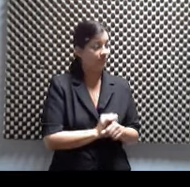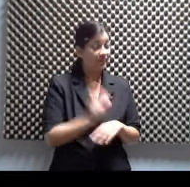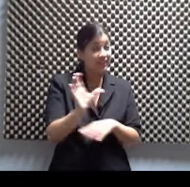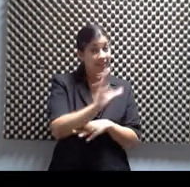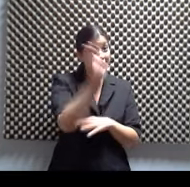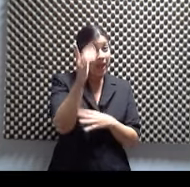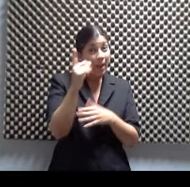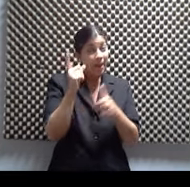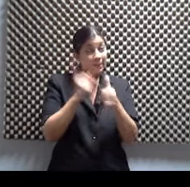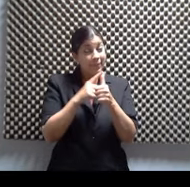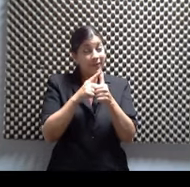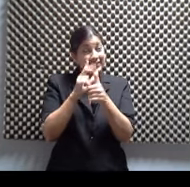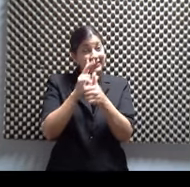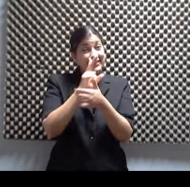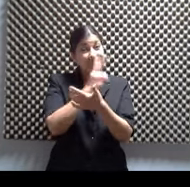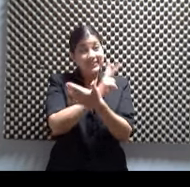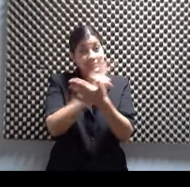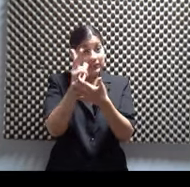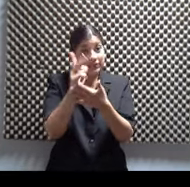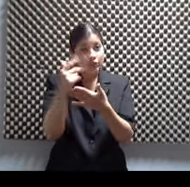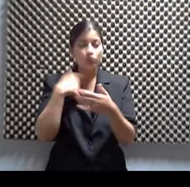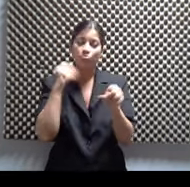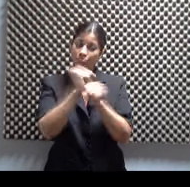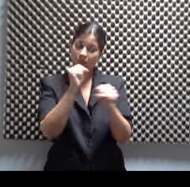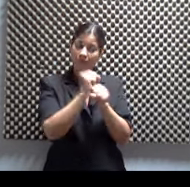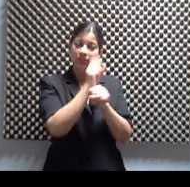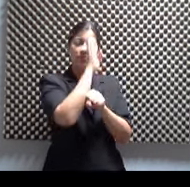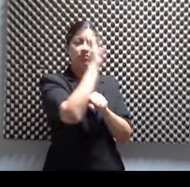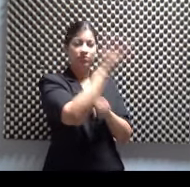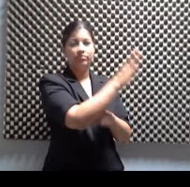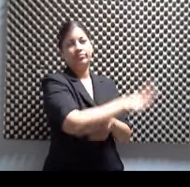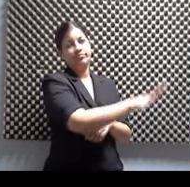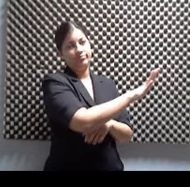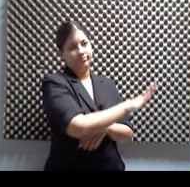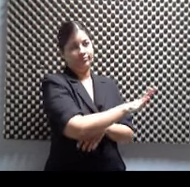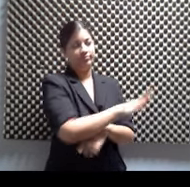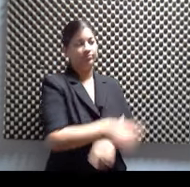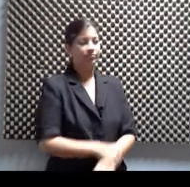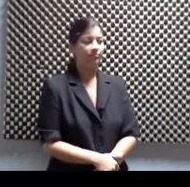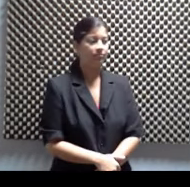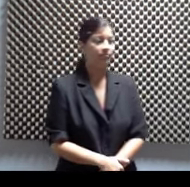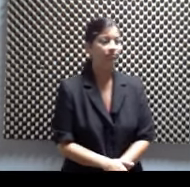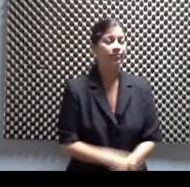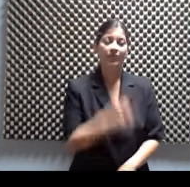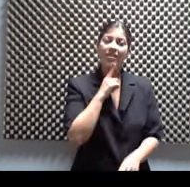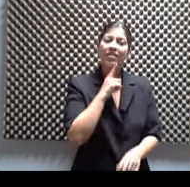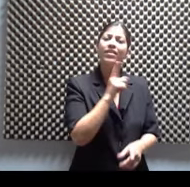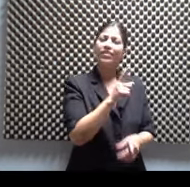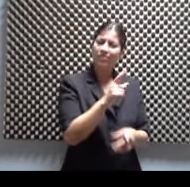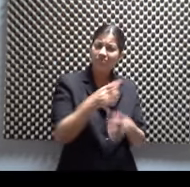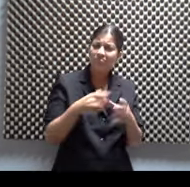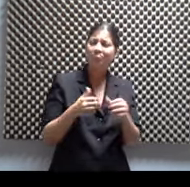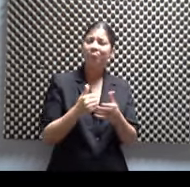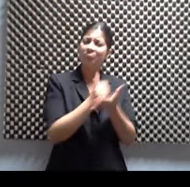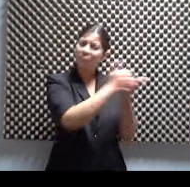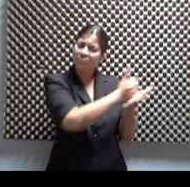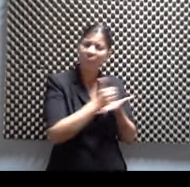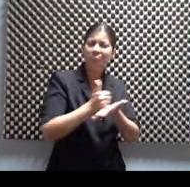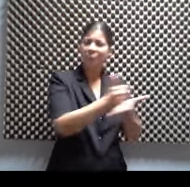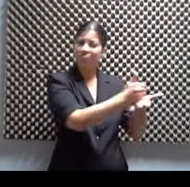de mis tres semanas, estuve con la compañía, trabajando con la compañía. Qué bien. O sea, que hay una colaboración bien chévere y bien cercana. Sí, Sí, sea, ese